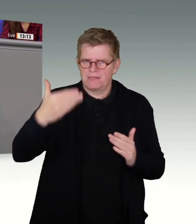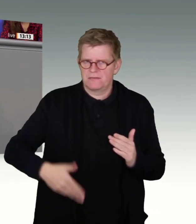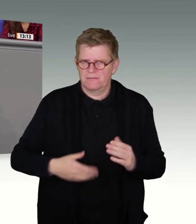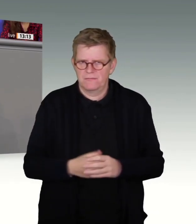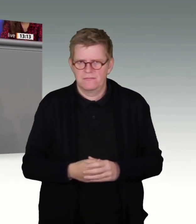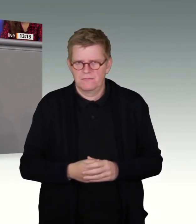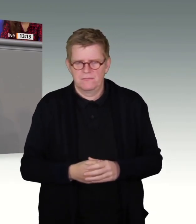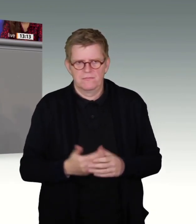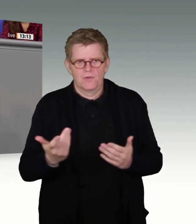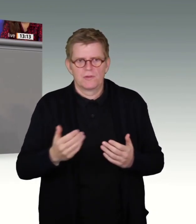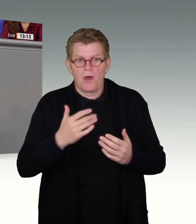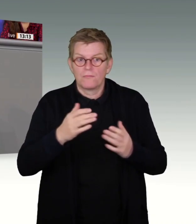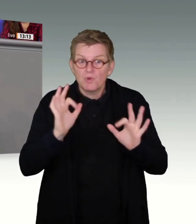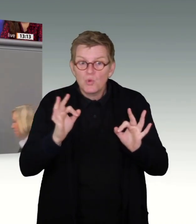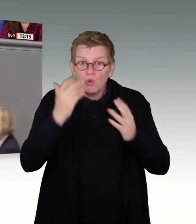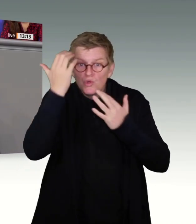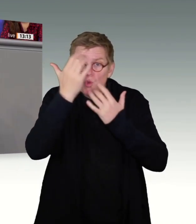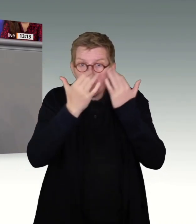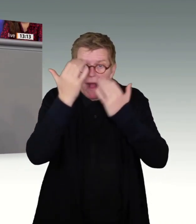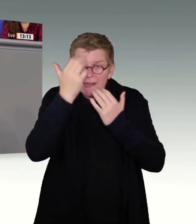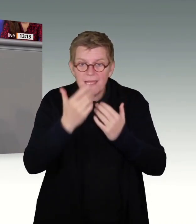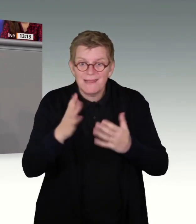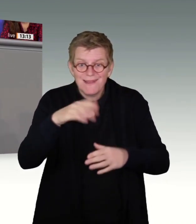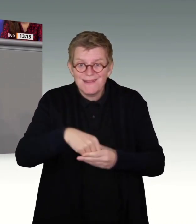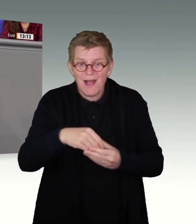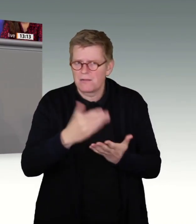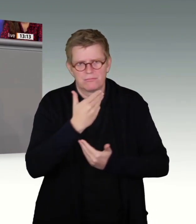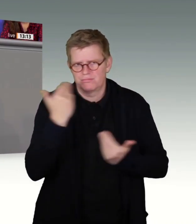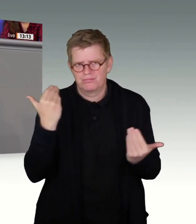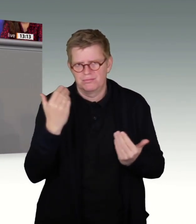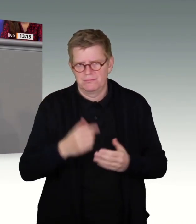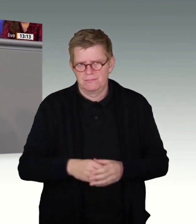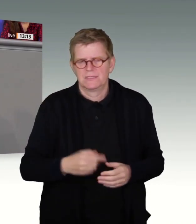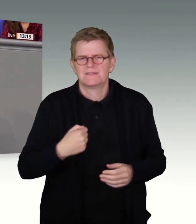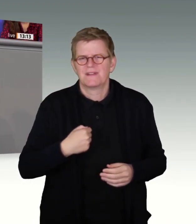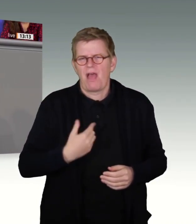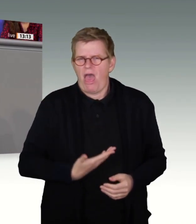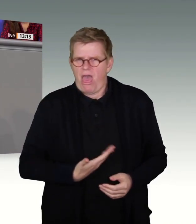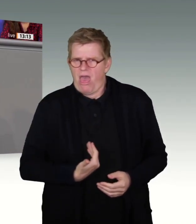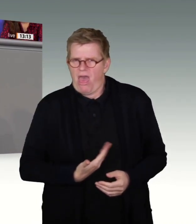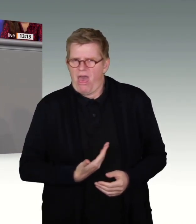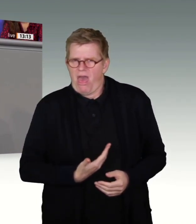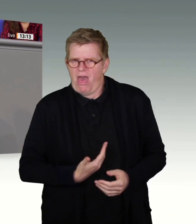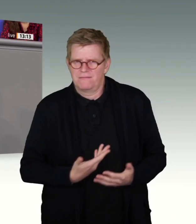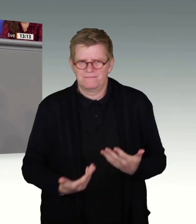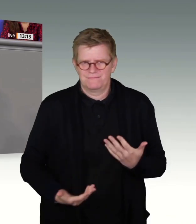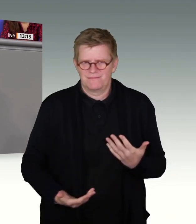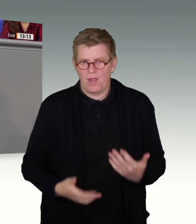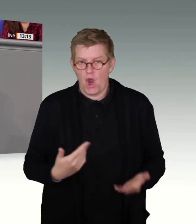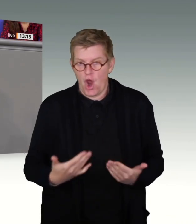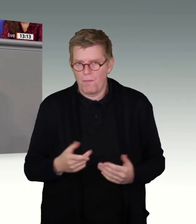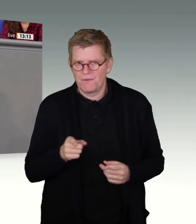sonderlich ausgegoren. Ich bin mir nicht hundertprozentig sicher, liebe Kolleginnen und Kollegen der Union, ob dieser Antrag, diese